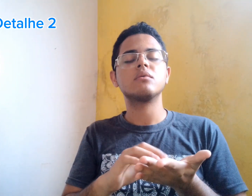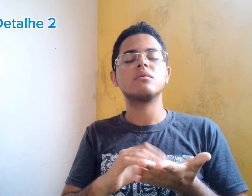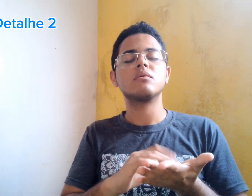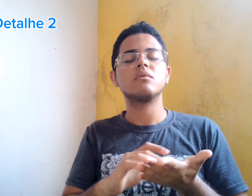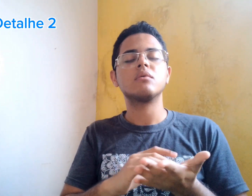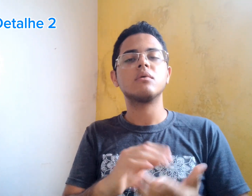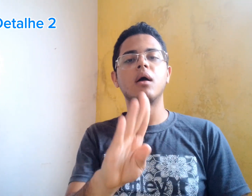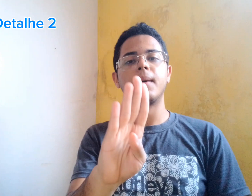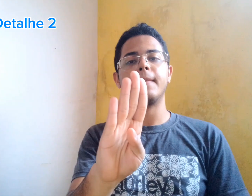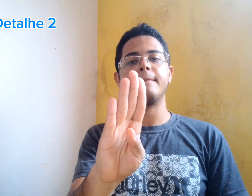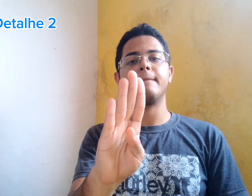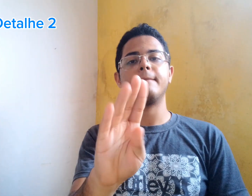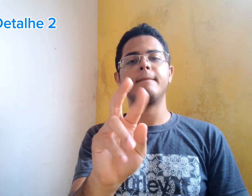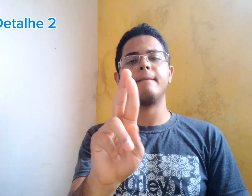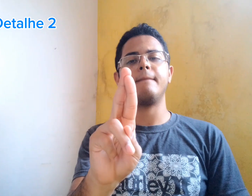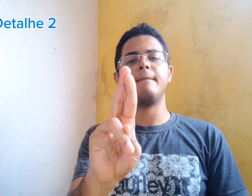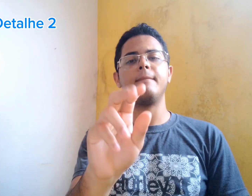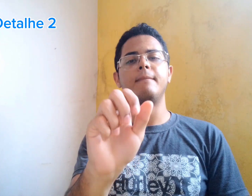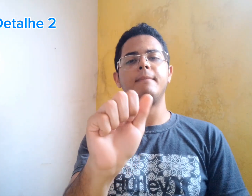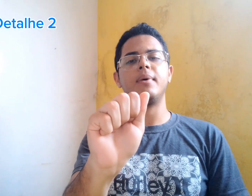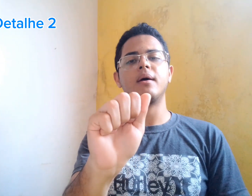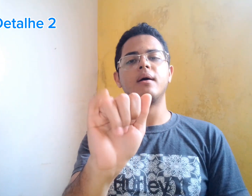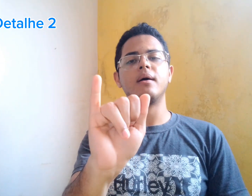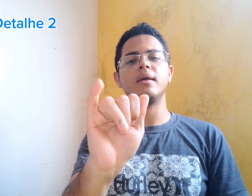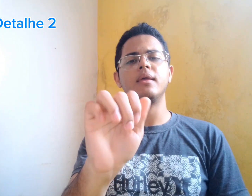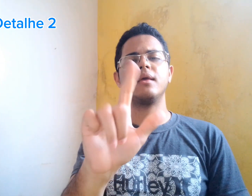braile.